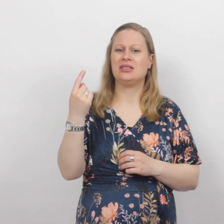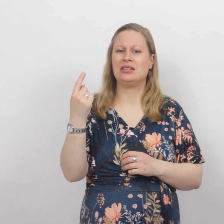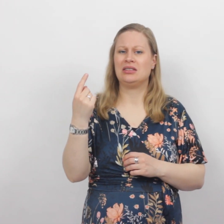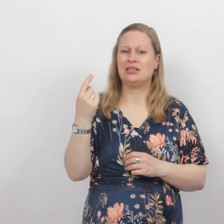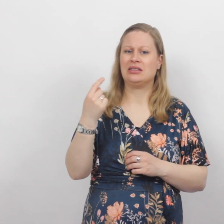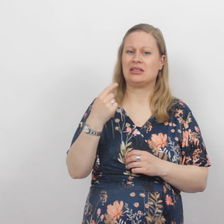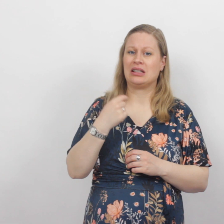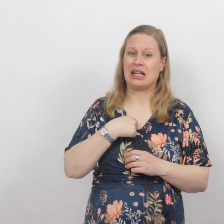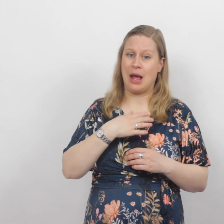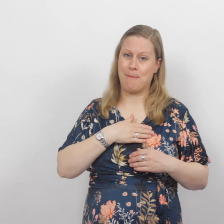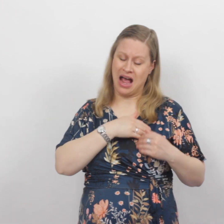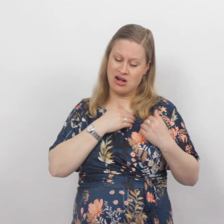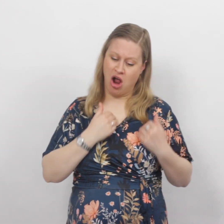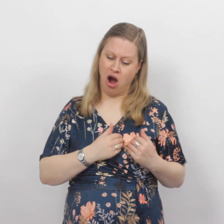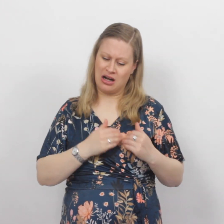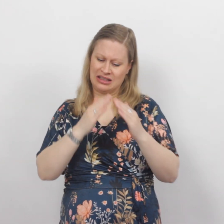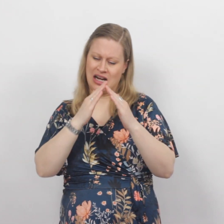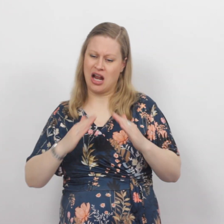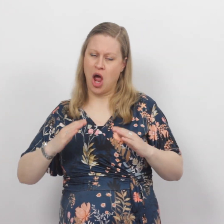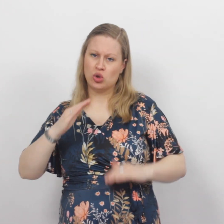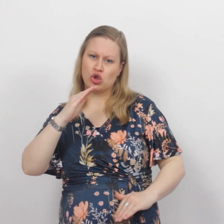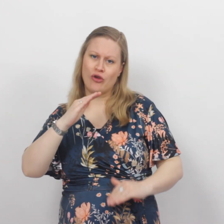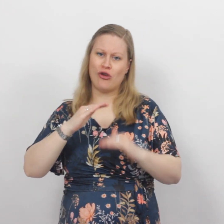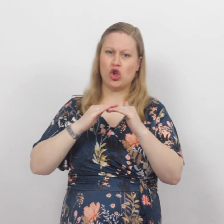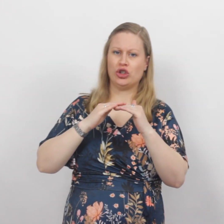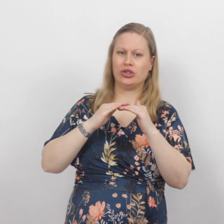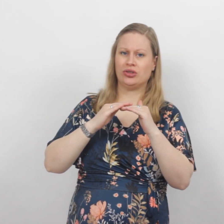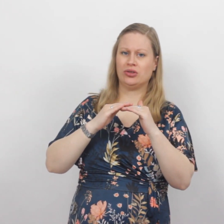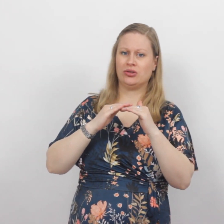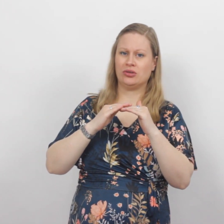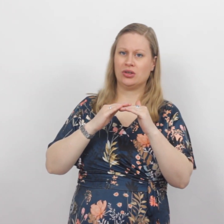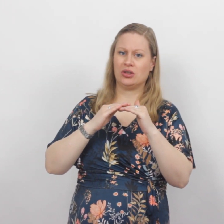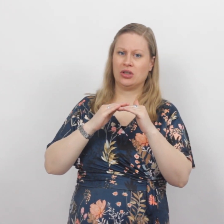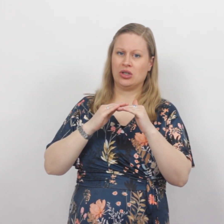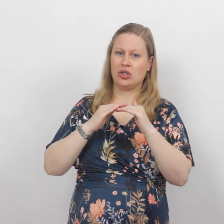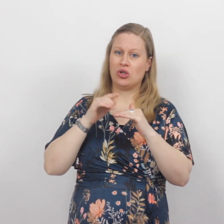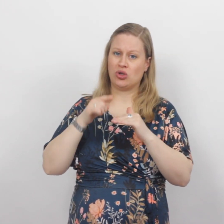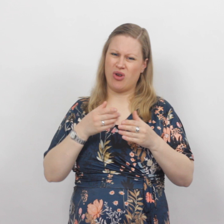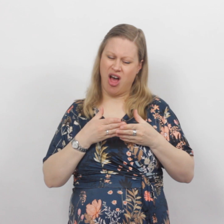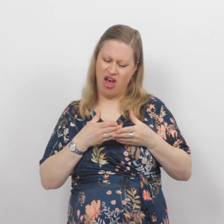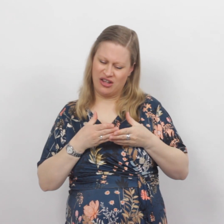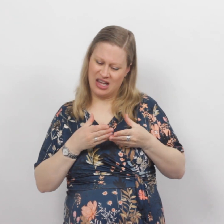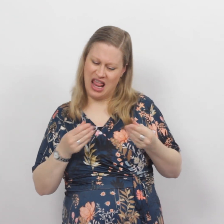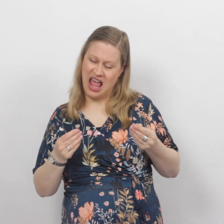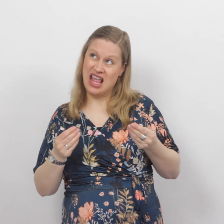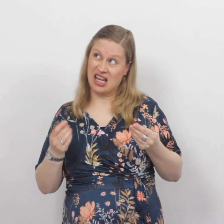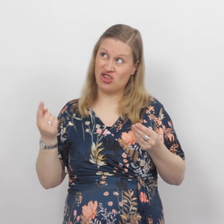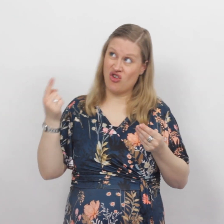Ik heb mijn hart en huis gevuld Zodat de leegte